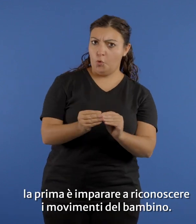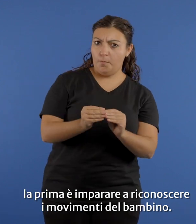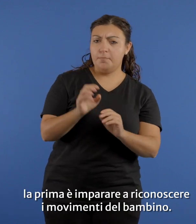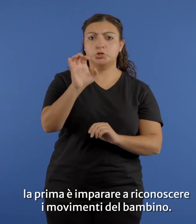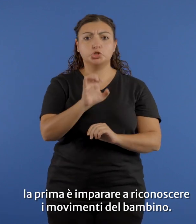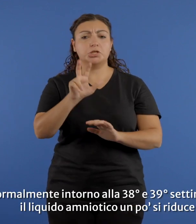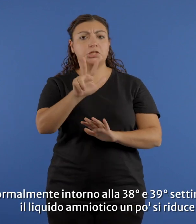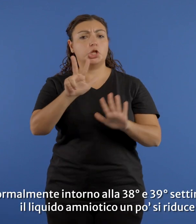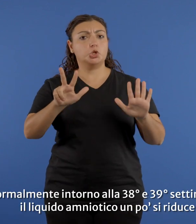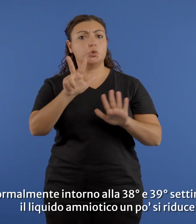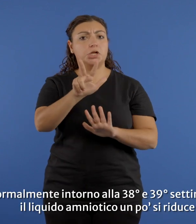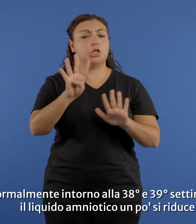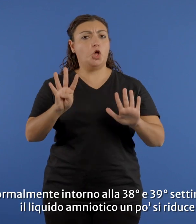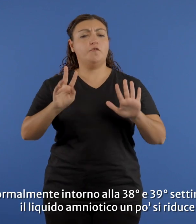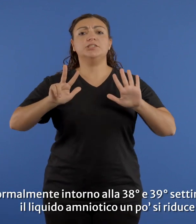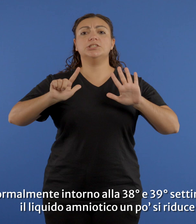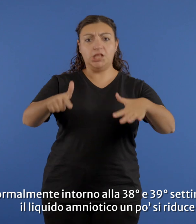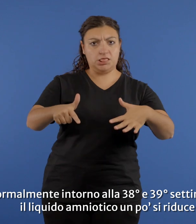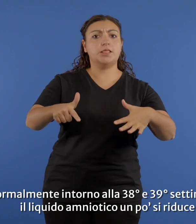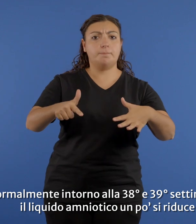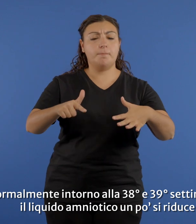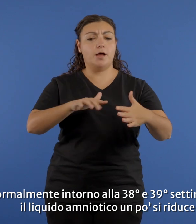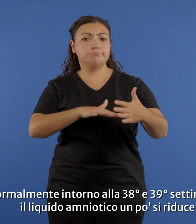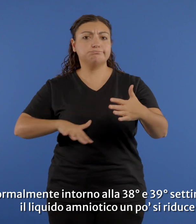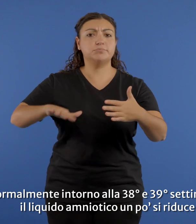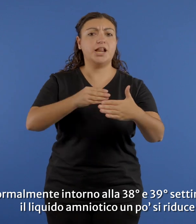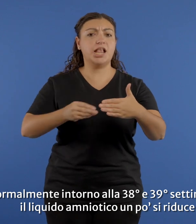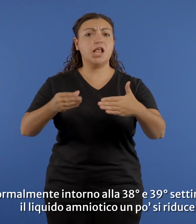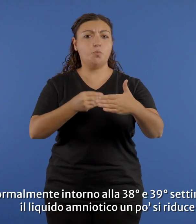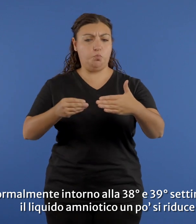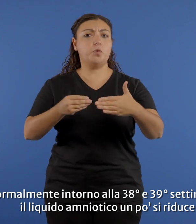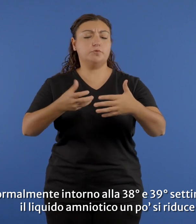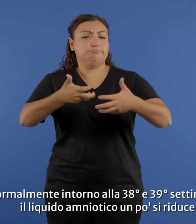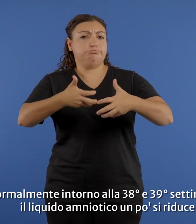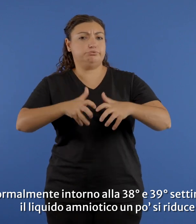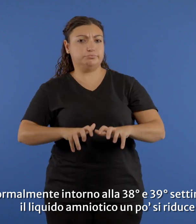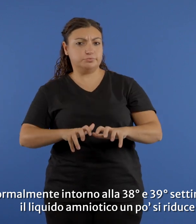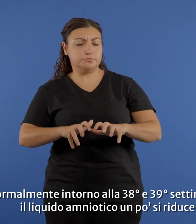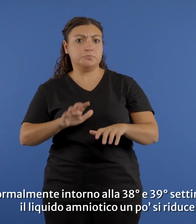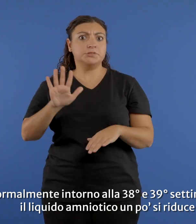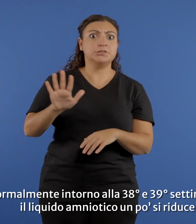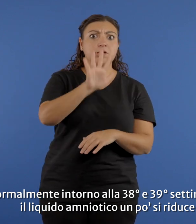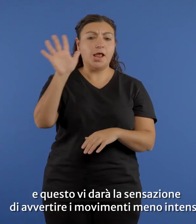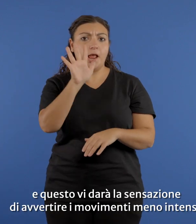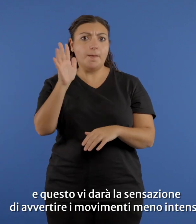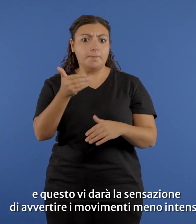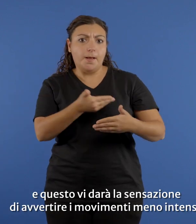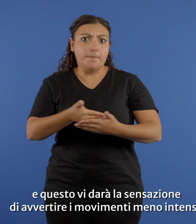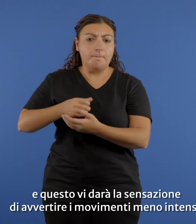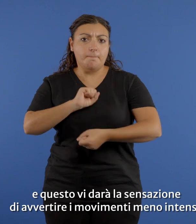bambino. Normalmente intorno alla 38esima, 39esima settimana il liquido amniotico un po' si riduce e questo vi darà la sensazione